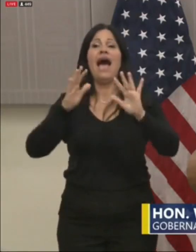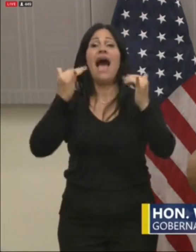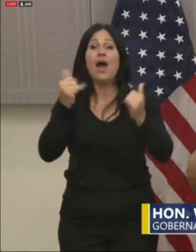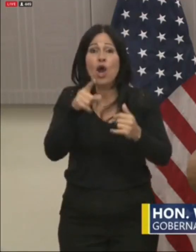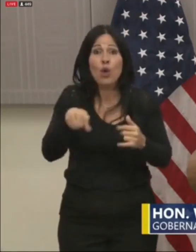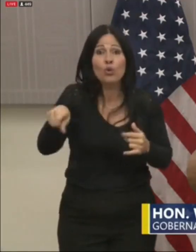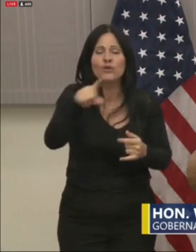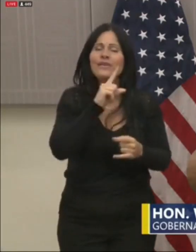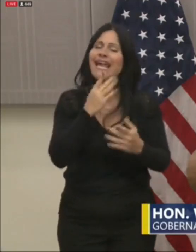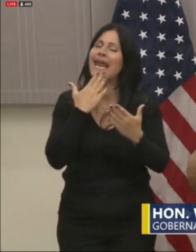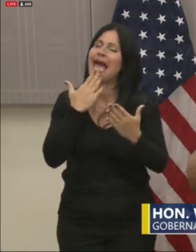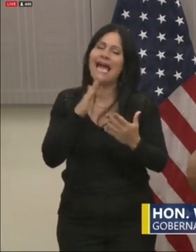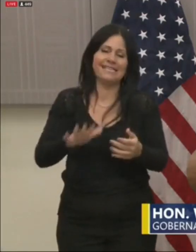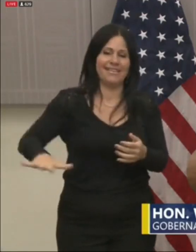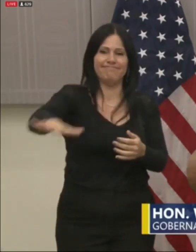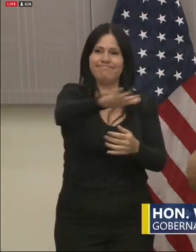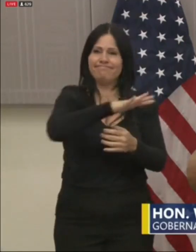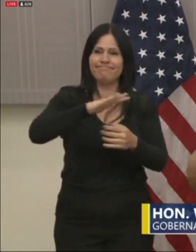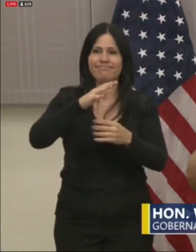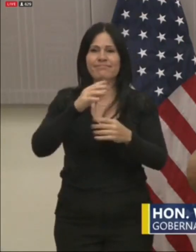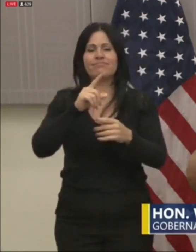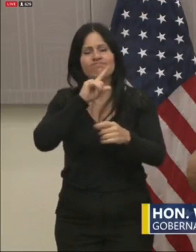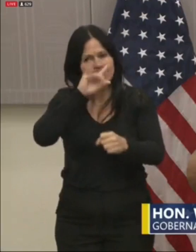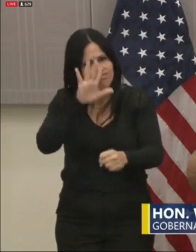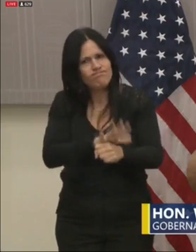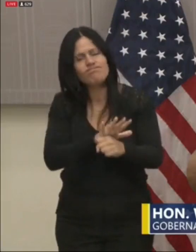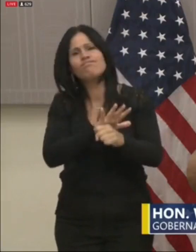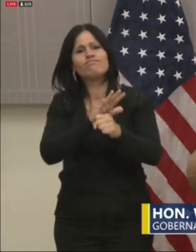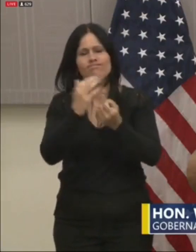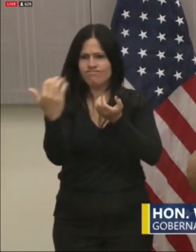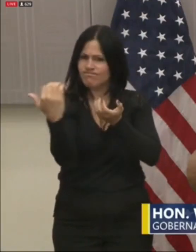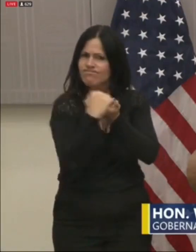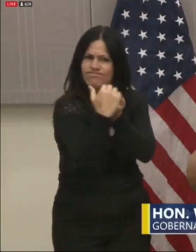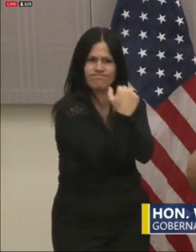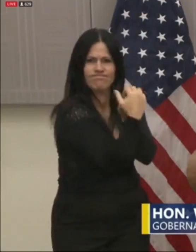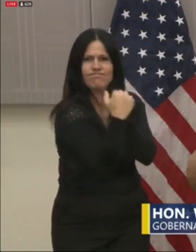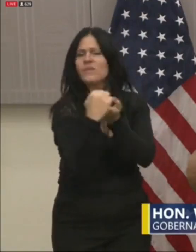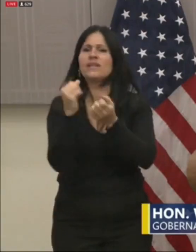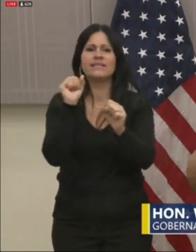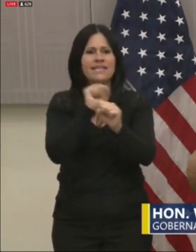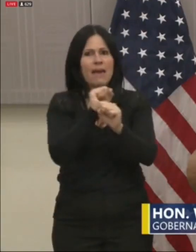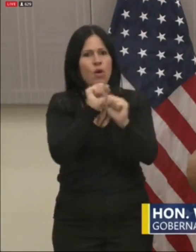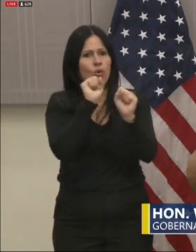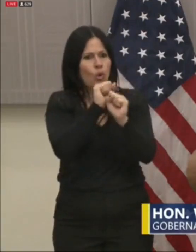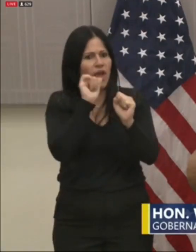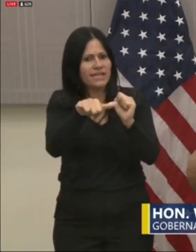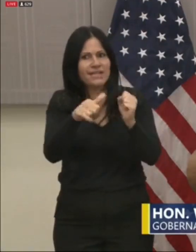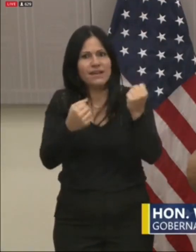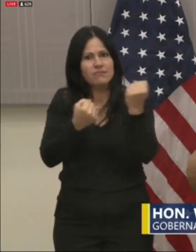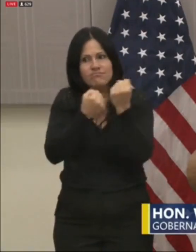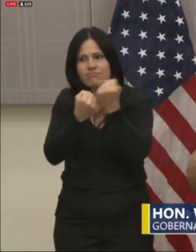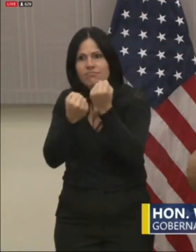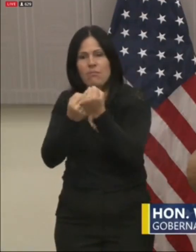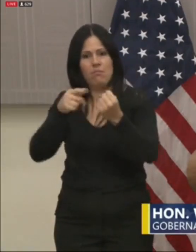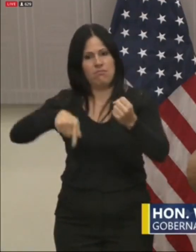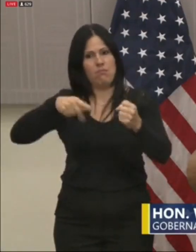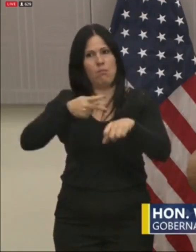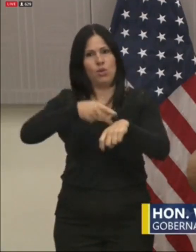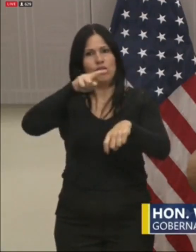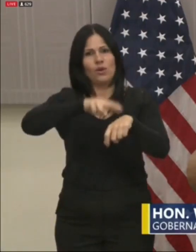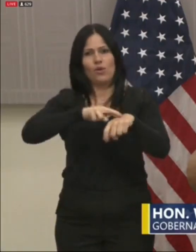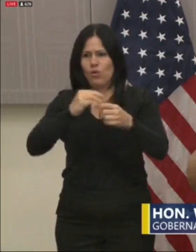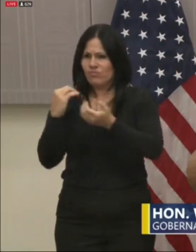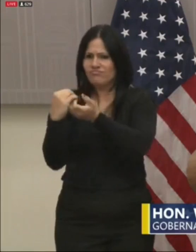doy las gracias por su compromiso, por su solidaridad con el pueblo puertorriqueño. Estamos trabajando juntos de la mano